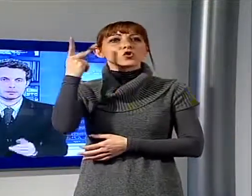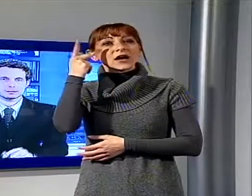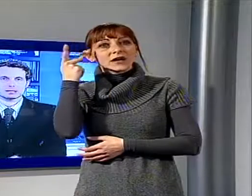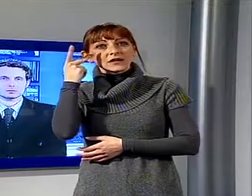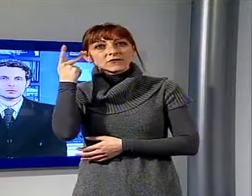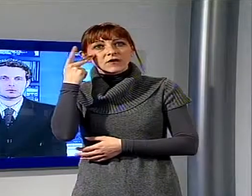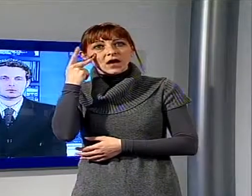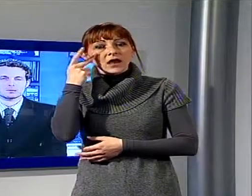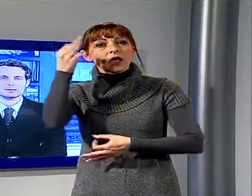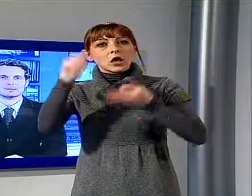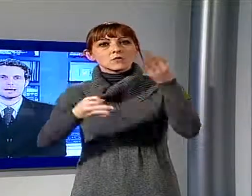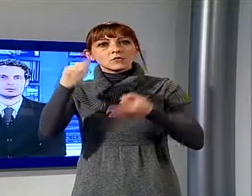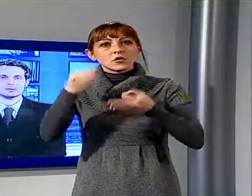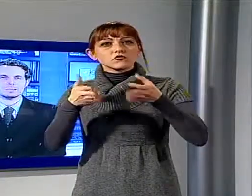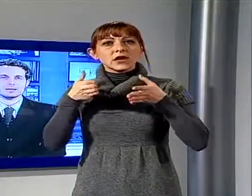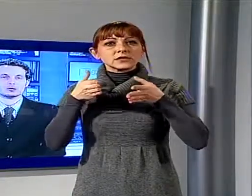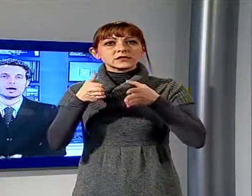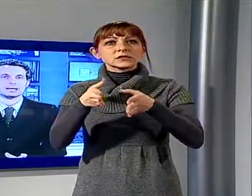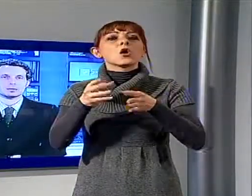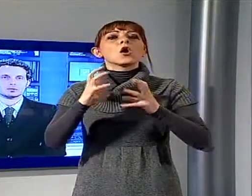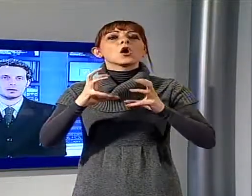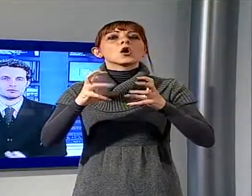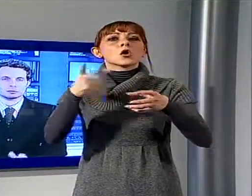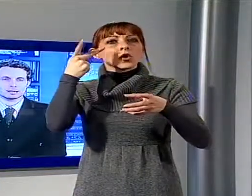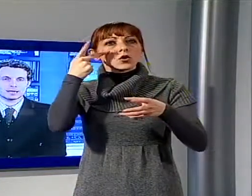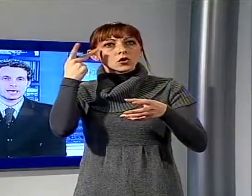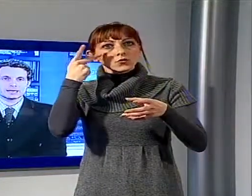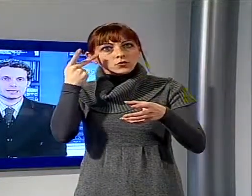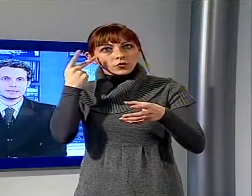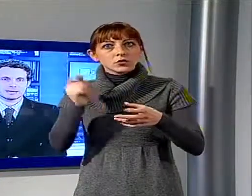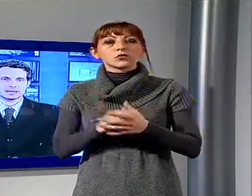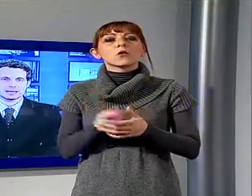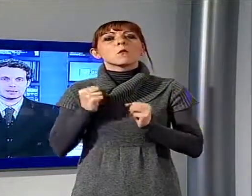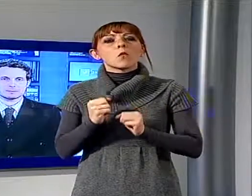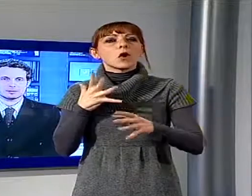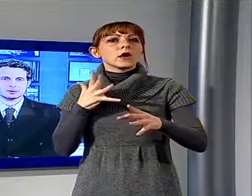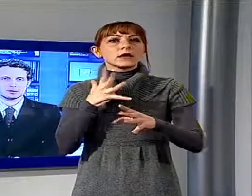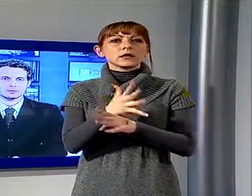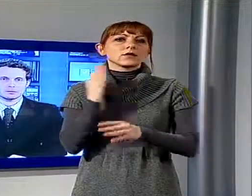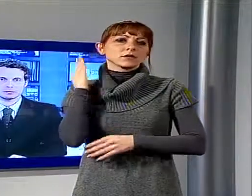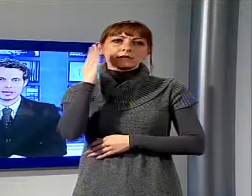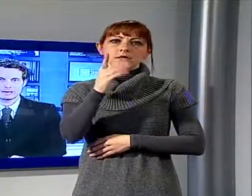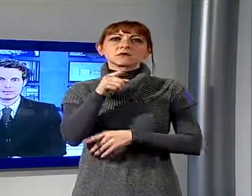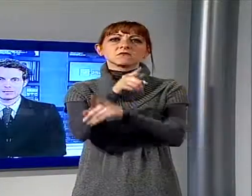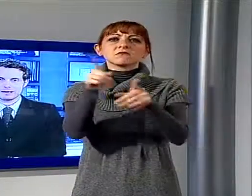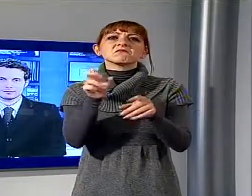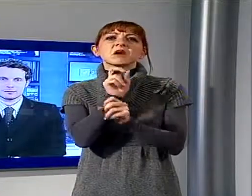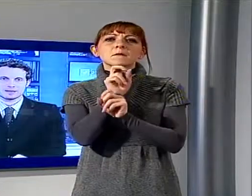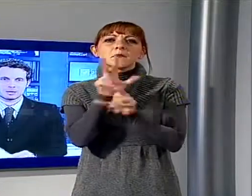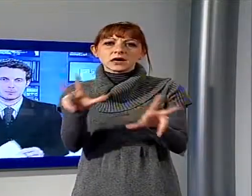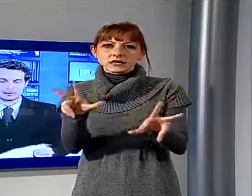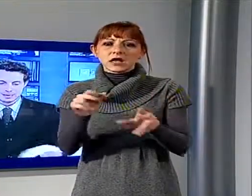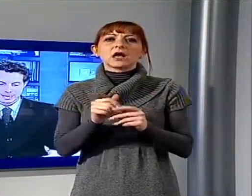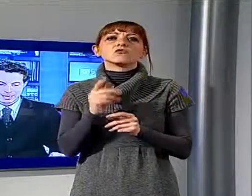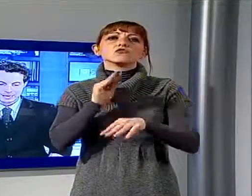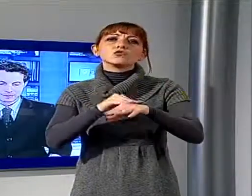Parleremo del terzo corso mascherato di Via Reggio. Anche in questo caso potrete intervenire direttamente con i vostri SMS per